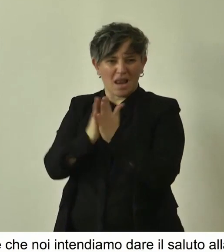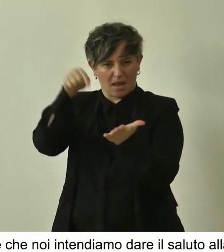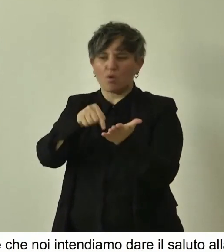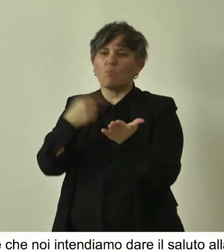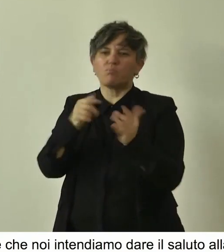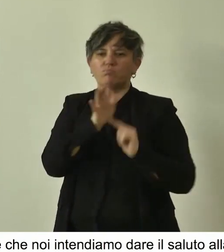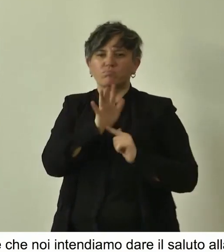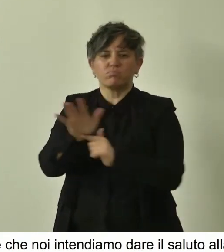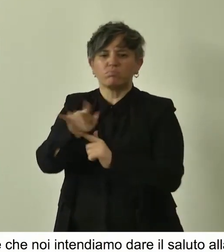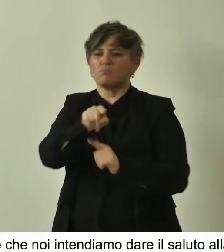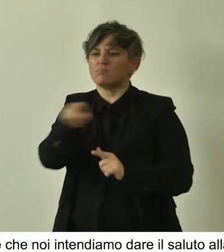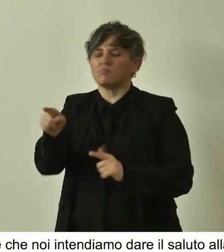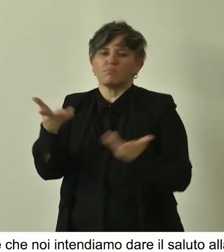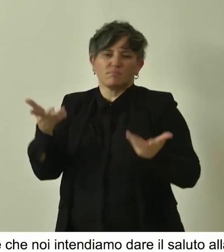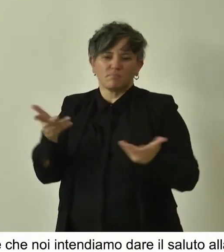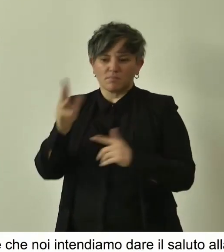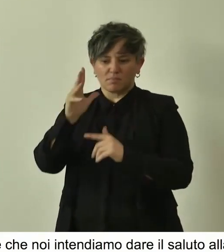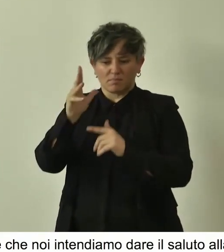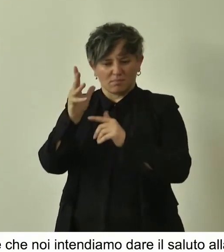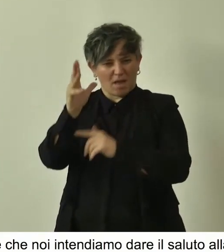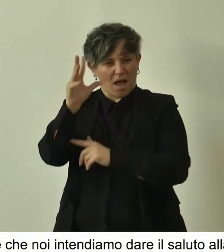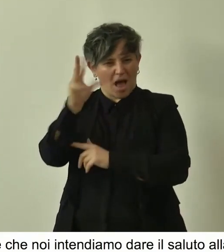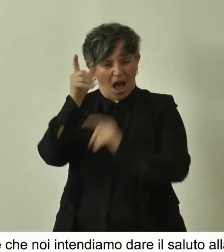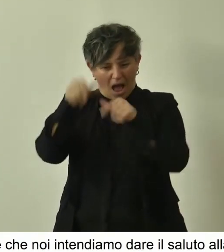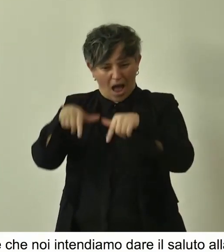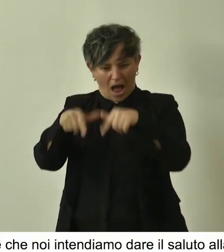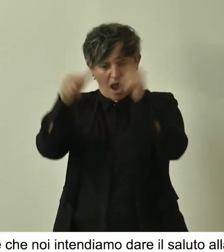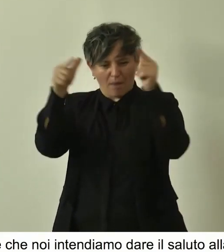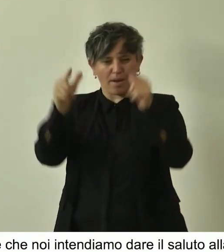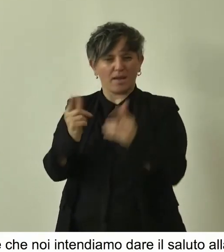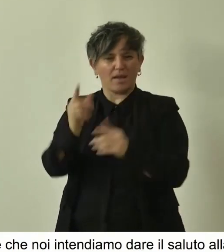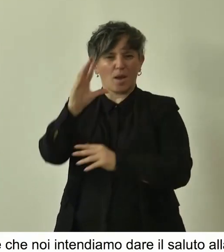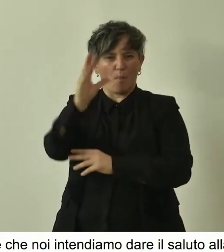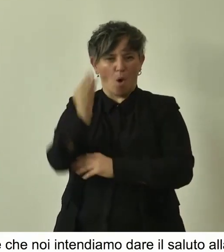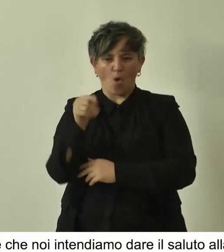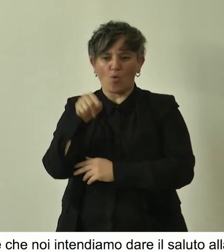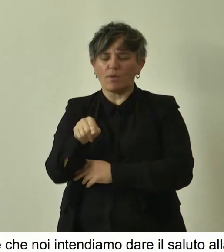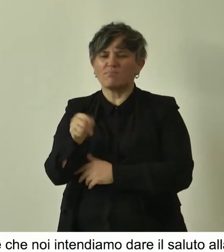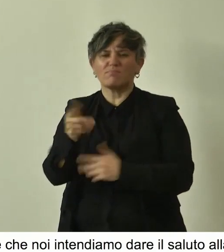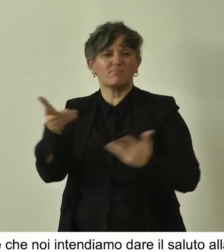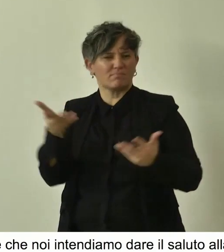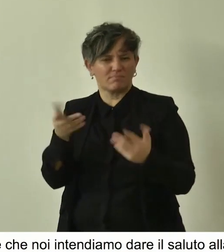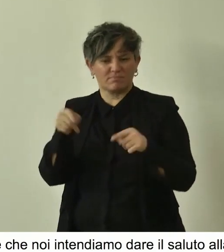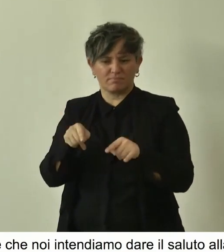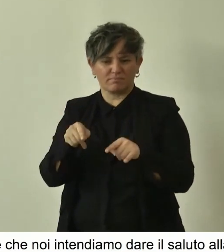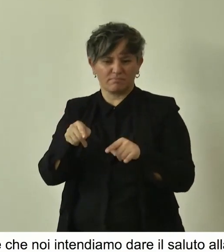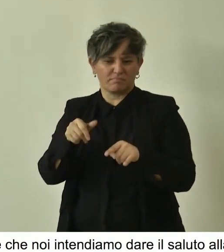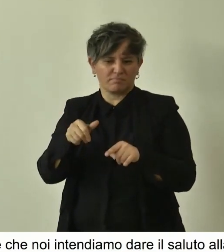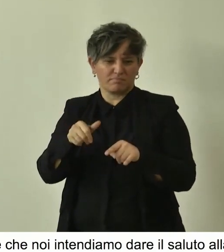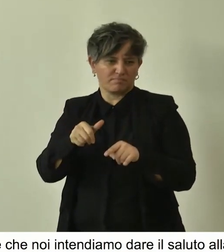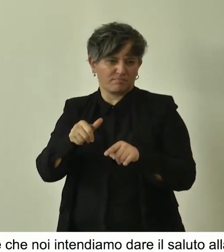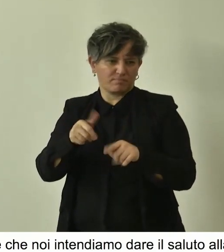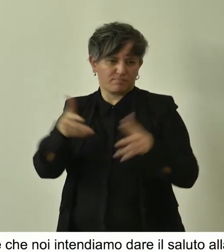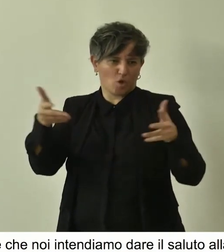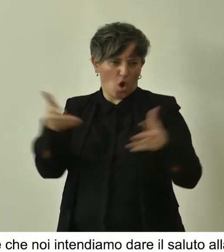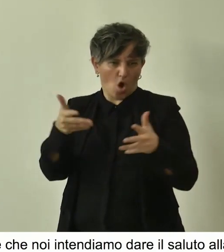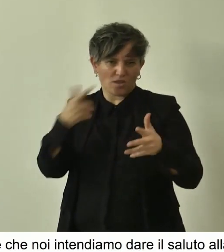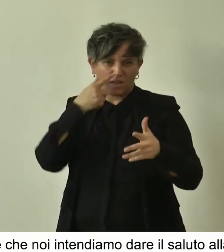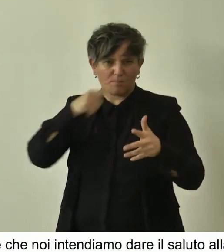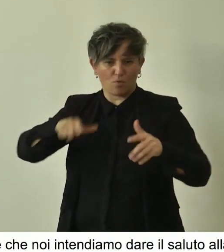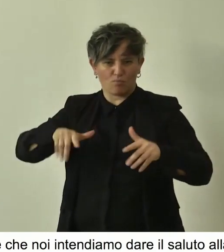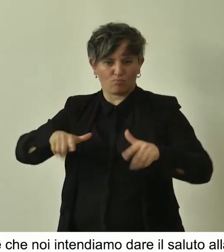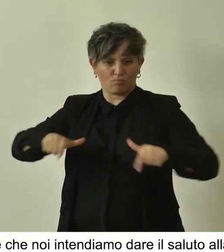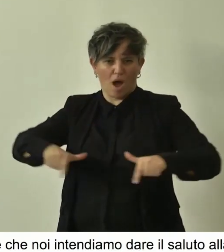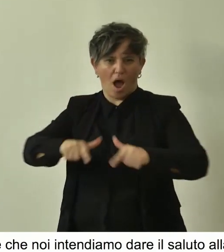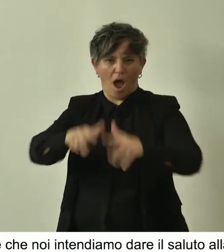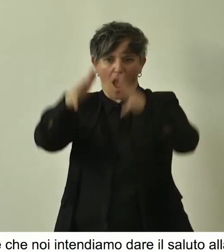come i monumentali non sono quello che evidentemente sono per prima cosa, cioè dei giganti